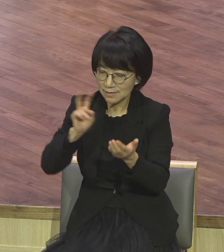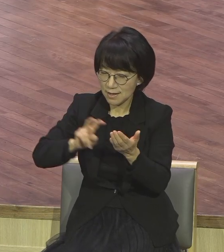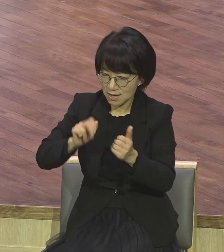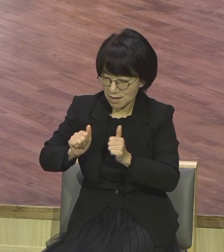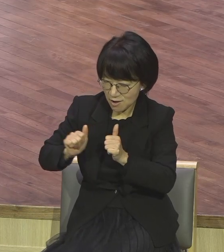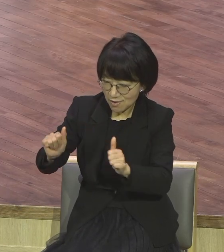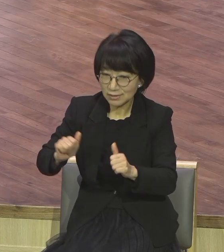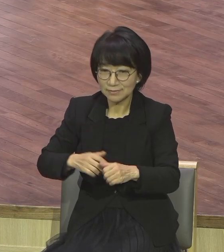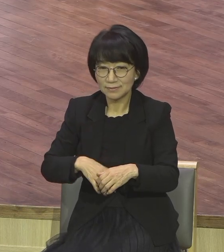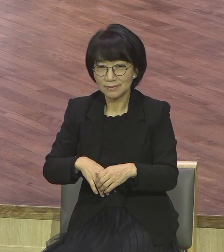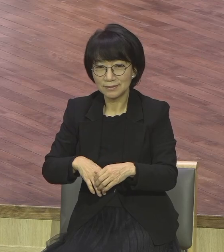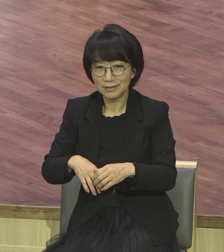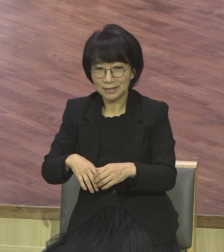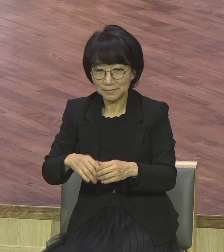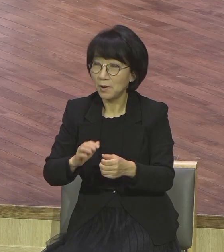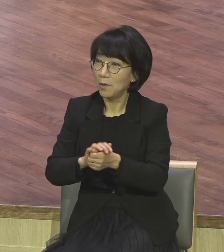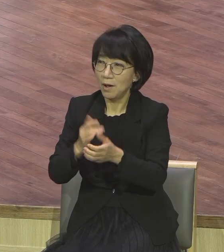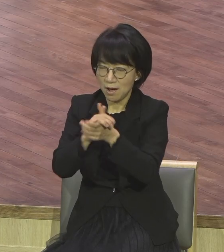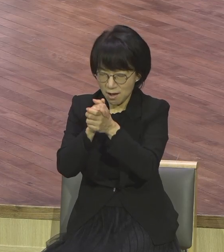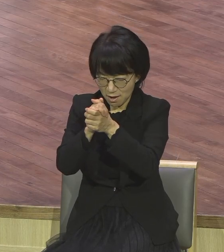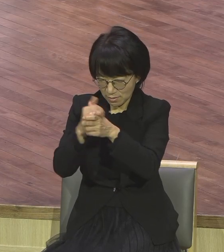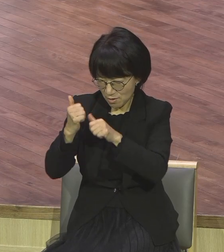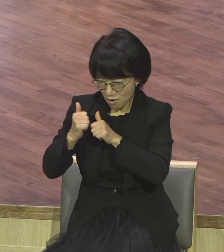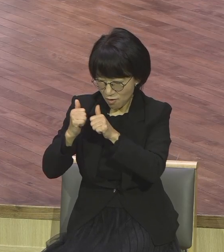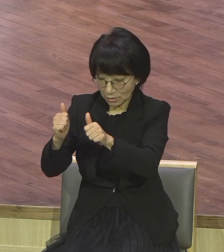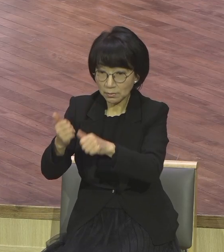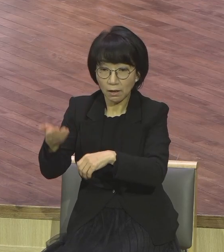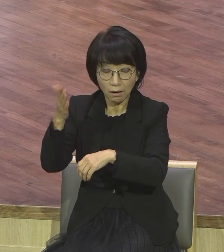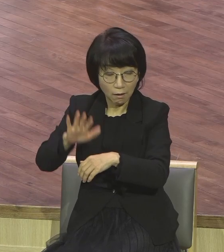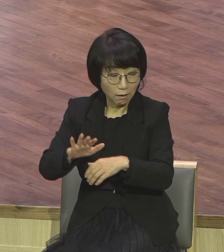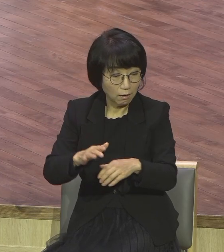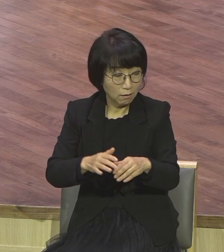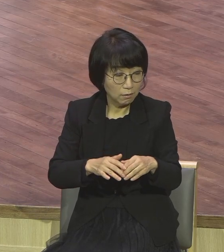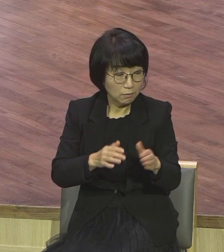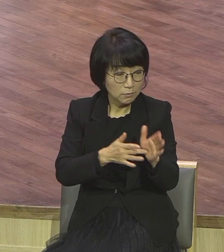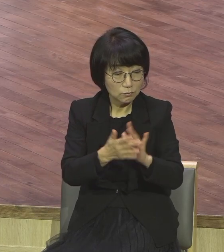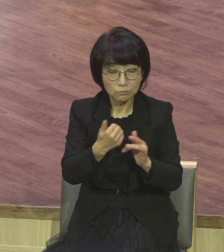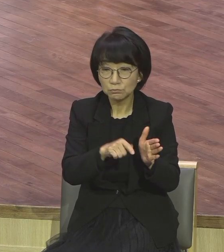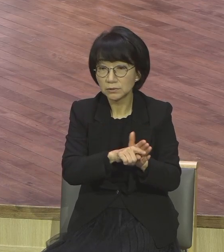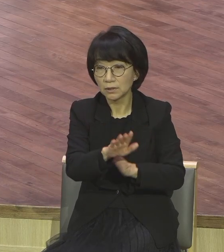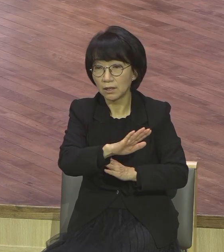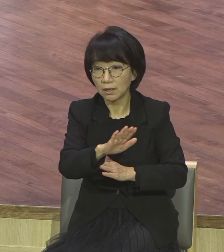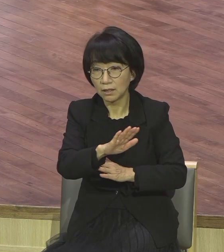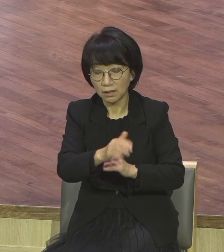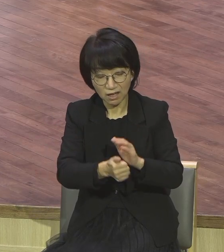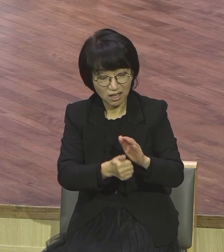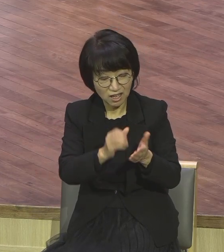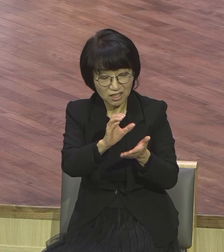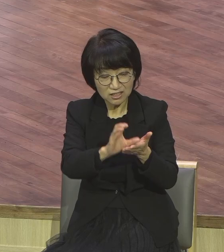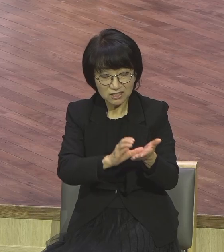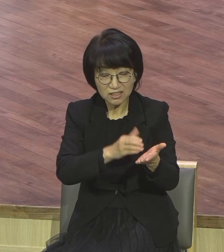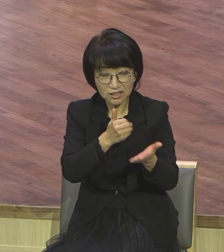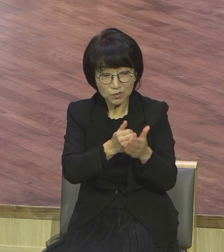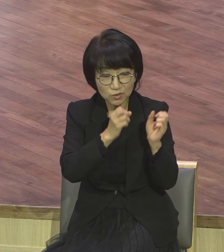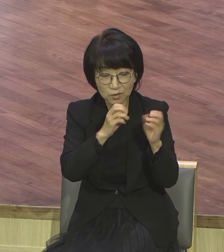하면서도 믿지 않는 삶을 가르쳐 뭐라 하느냐 죽은 소망을 가지고 사는 사람들이라 그렇게 말했어요